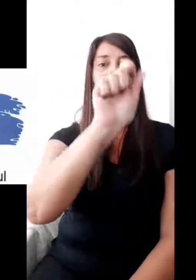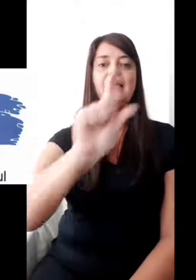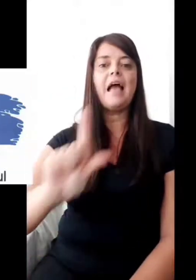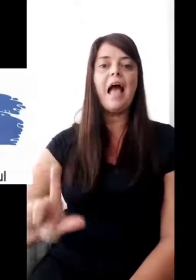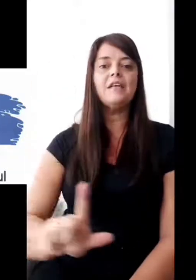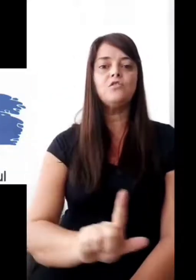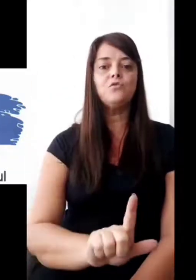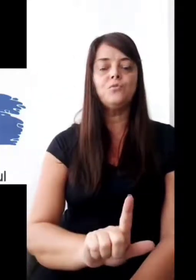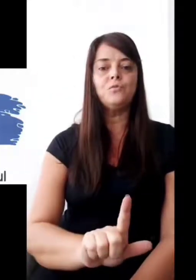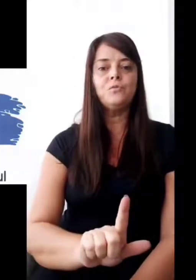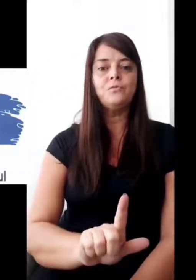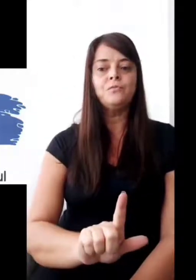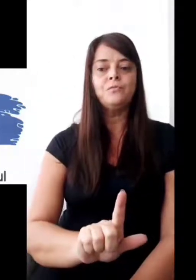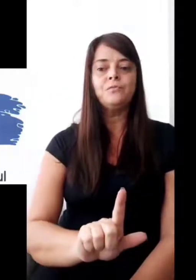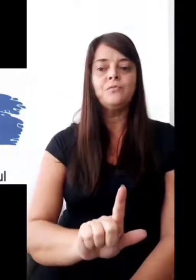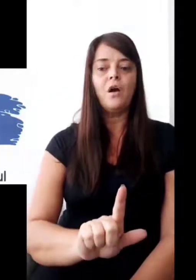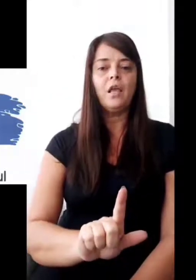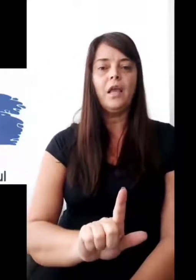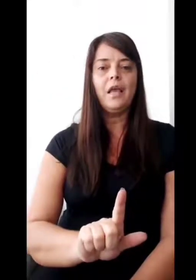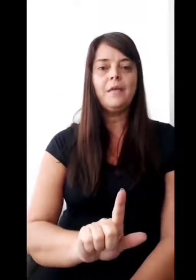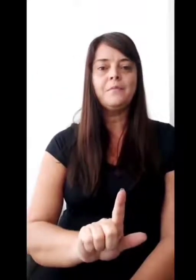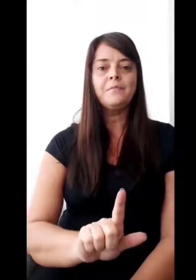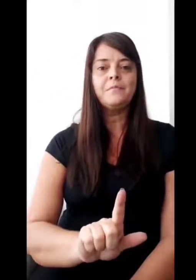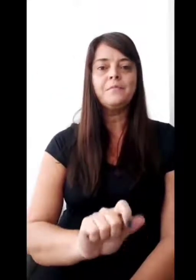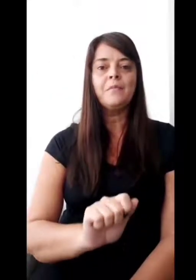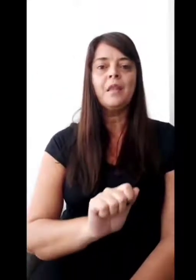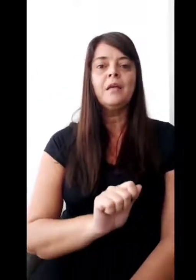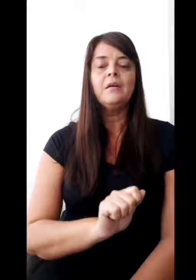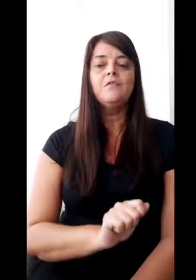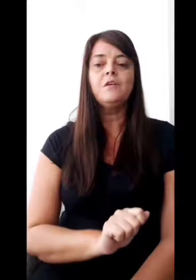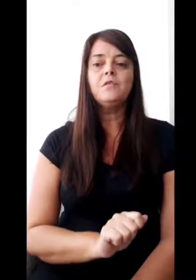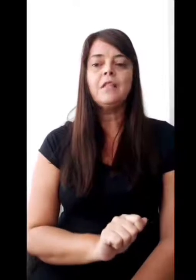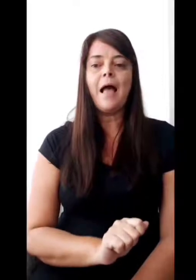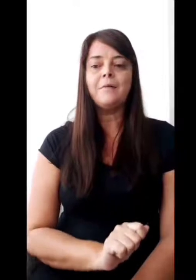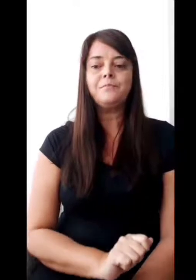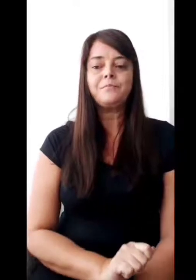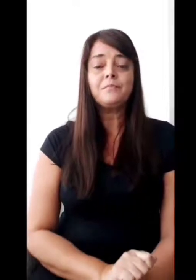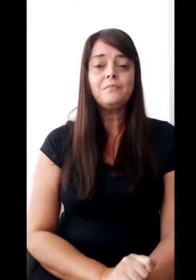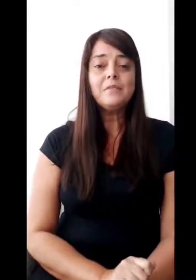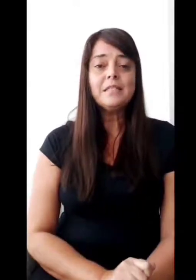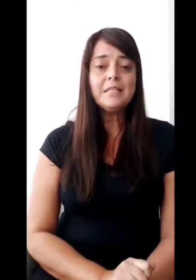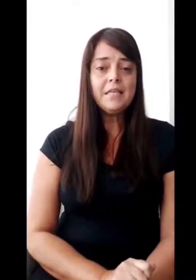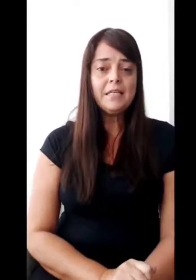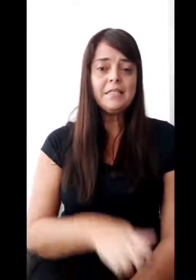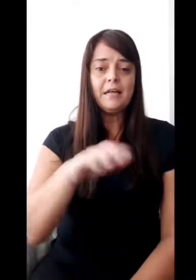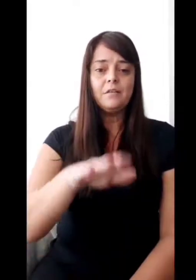L, azul, ok? Vamos lá, cinza,